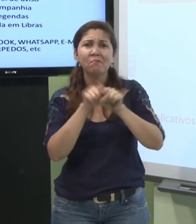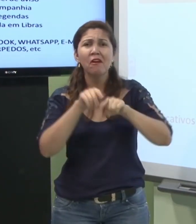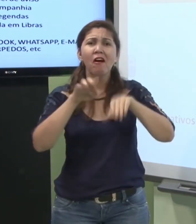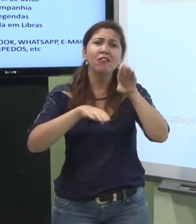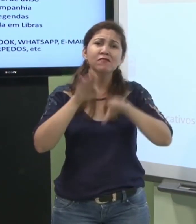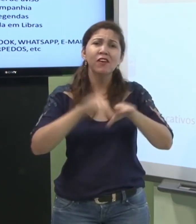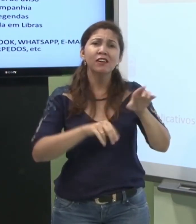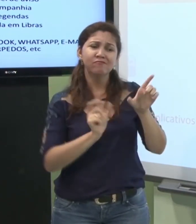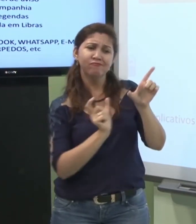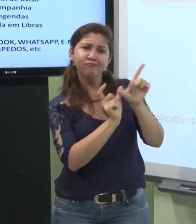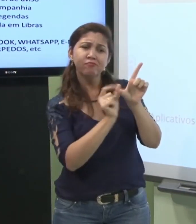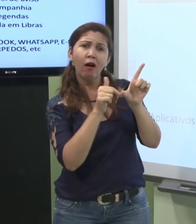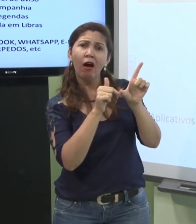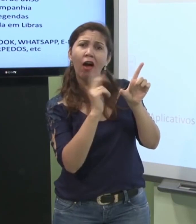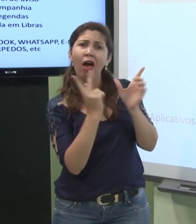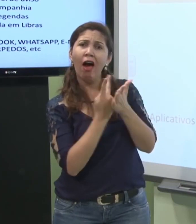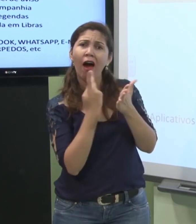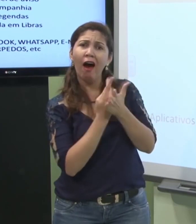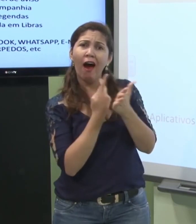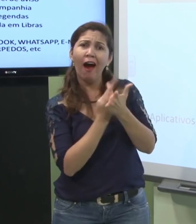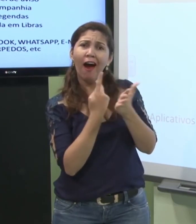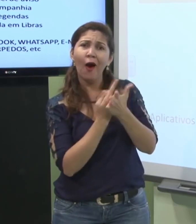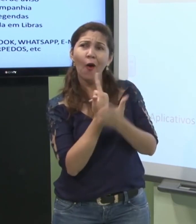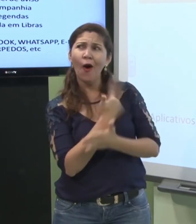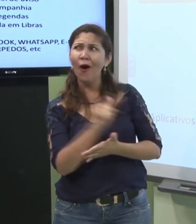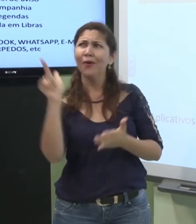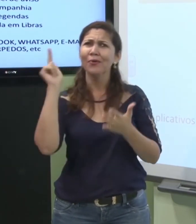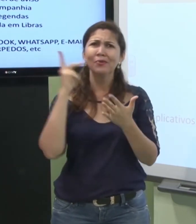Às vezes, coloco outra palavra completamente diferente.